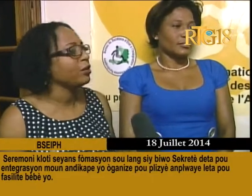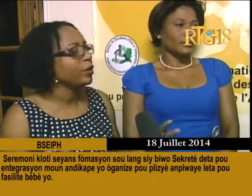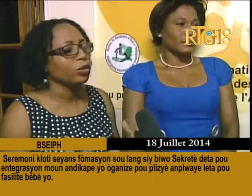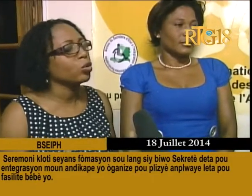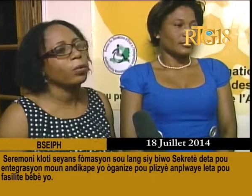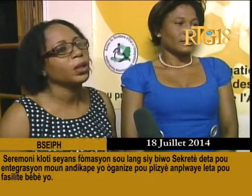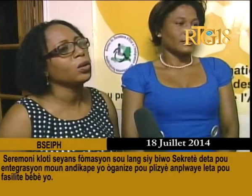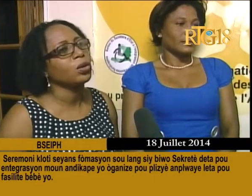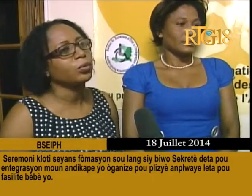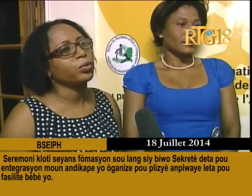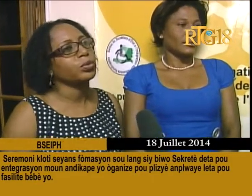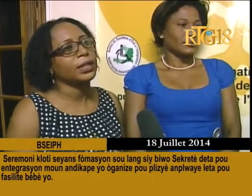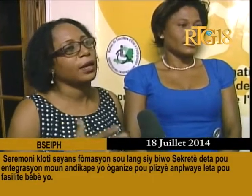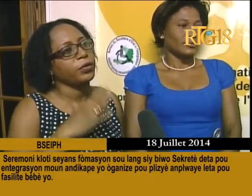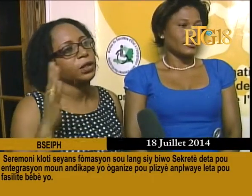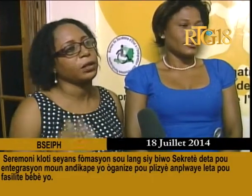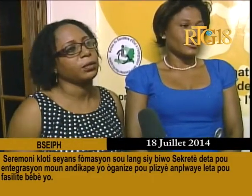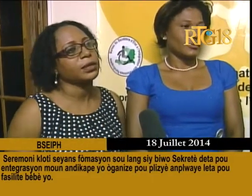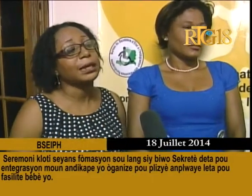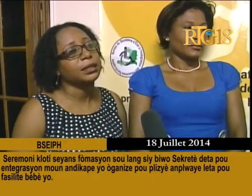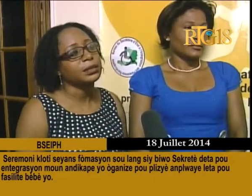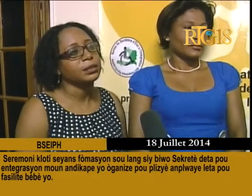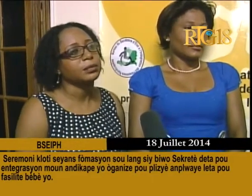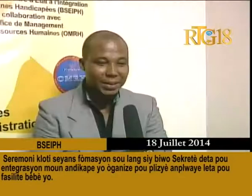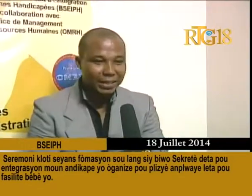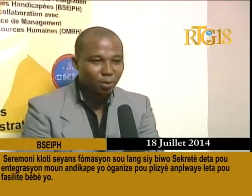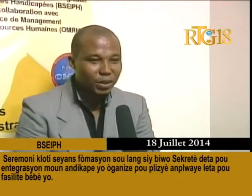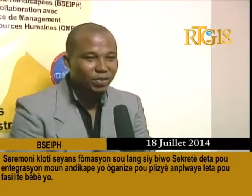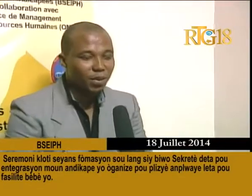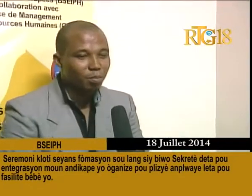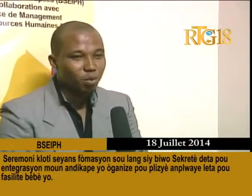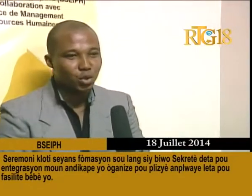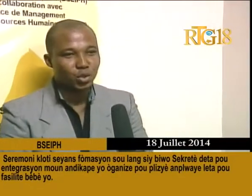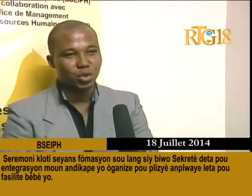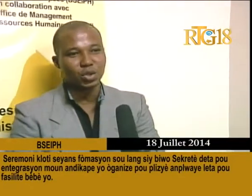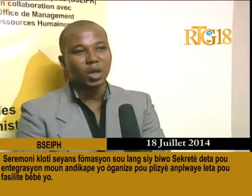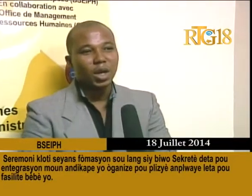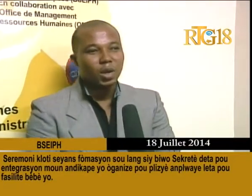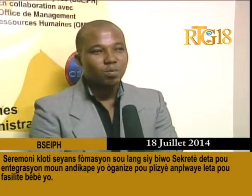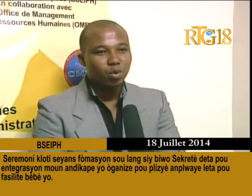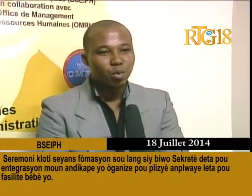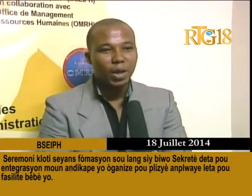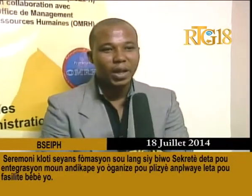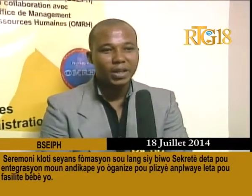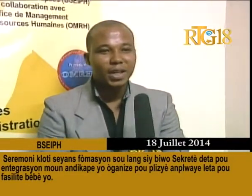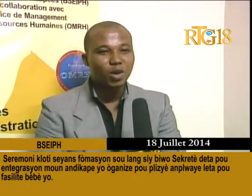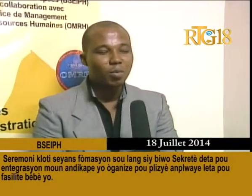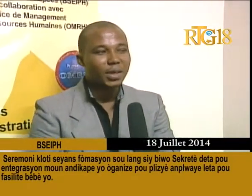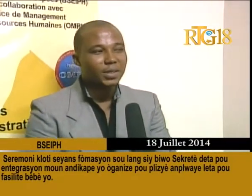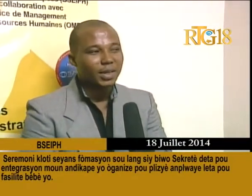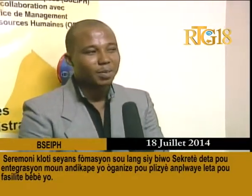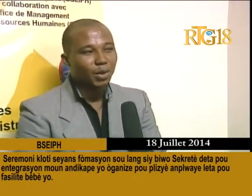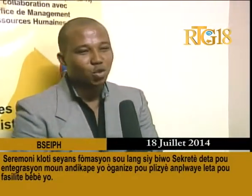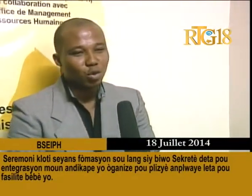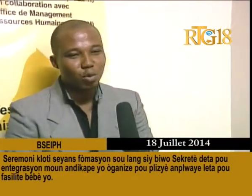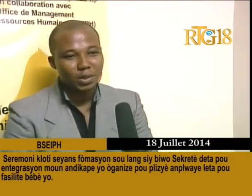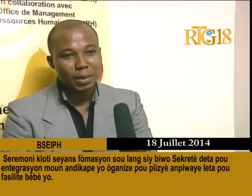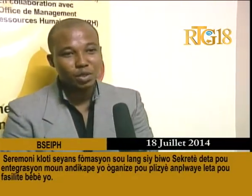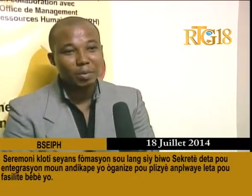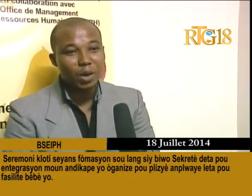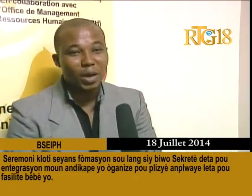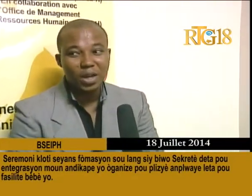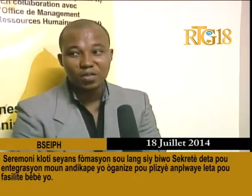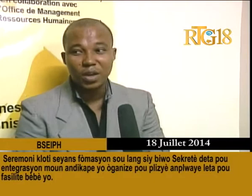tout moun agive, yon kompren l'ot pou sa avèni, sa ganti. Akte motive m plus, pou mwen, antre nan domen sa, pas ke,